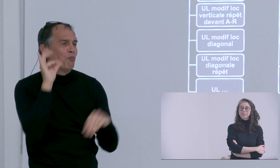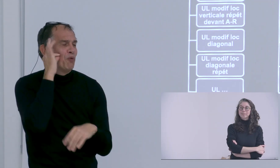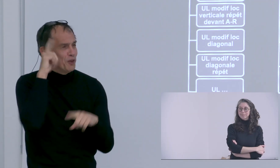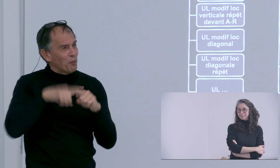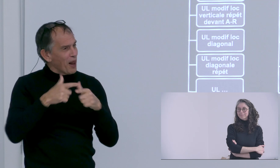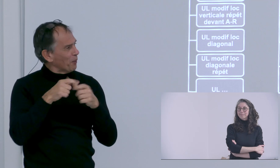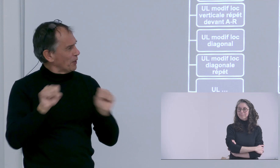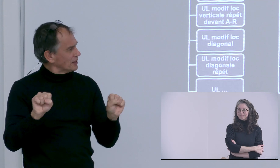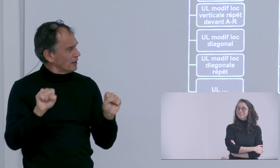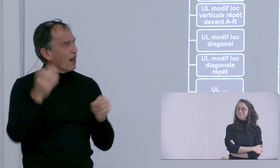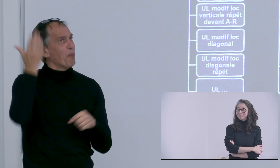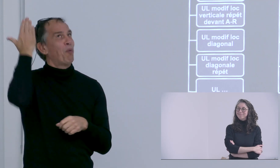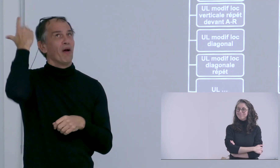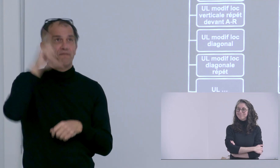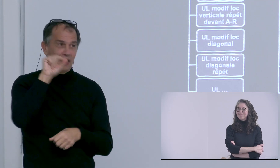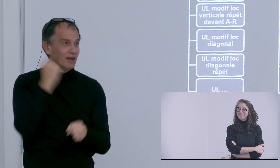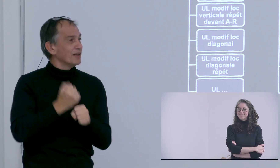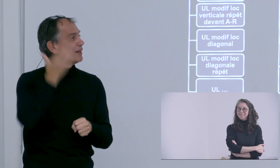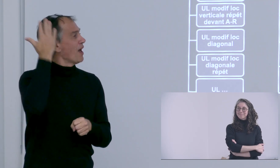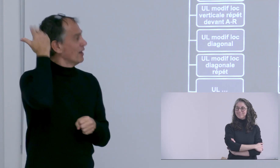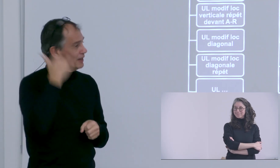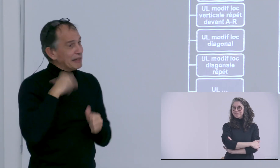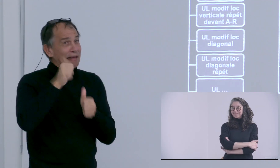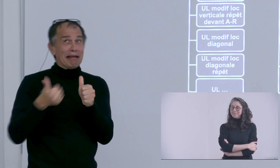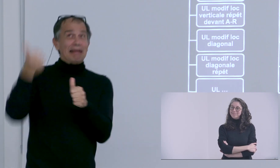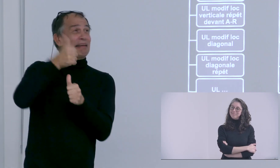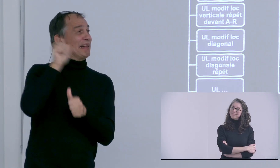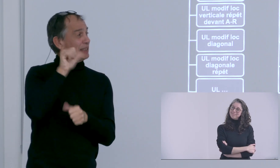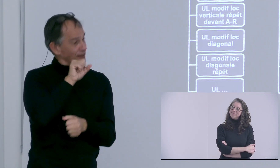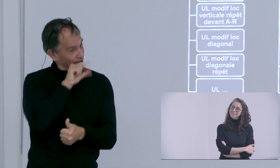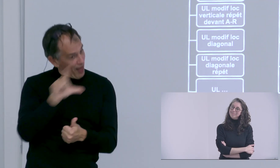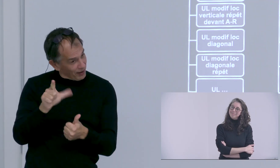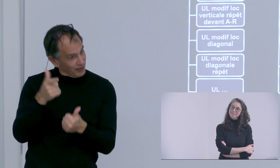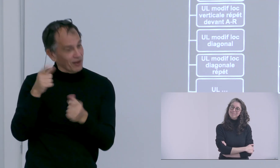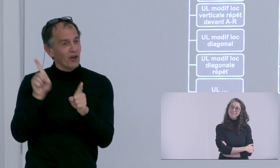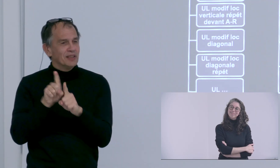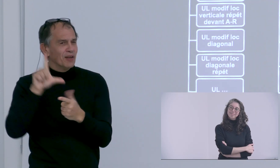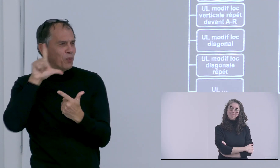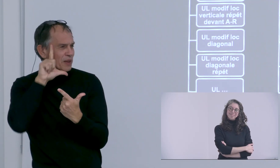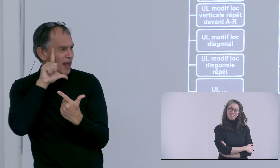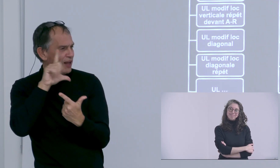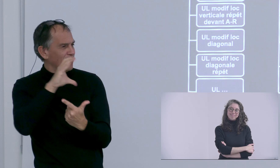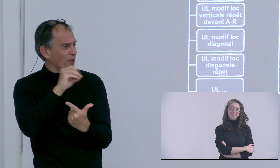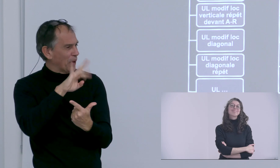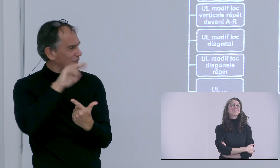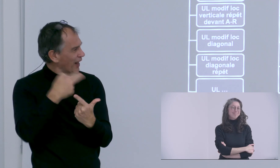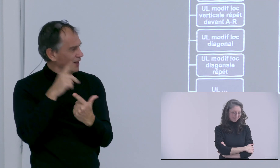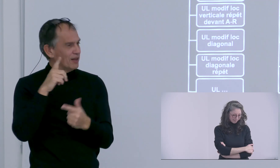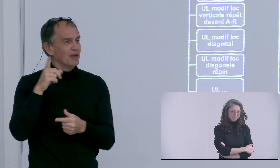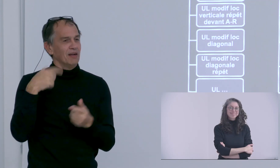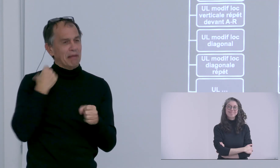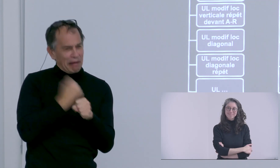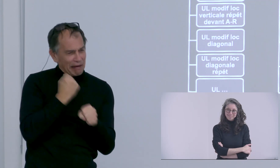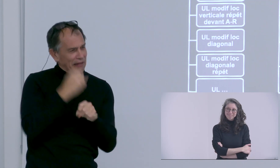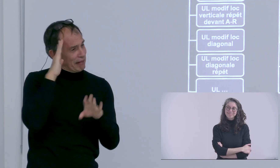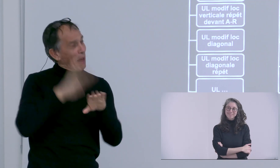j'avais fait moi un petit mémoire de linguistique il une vingtaine d'années sous la direction de Marianne Salandre et